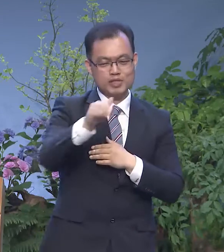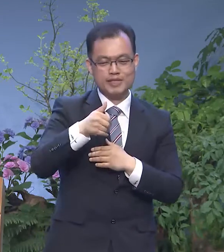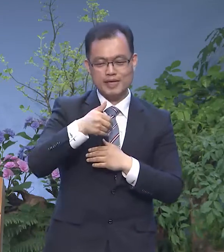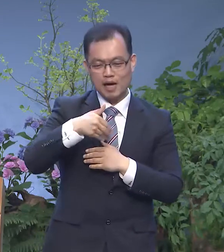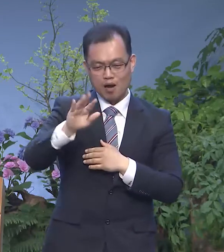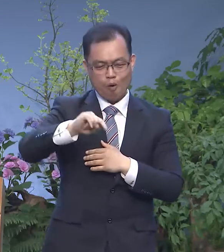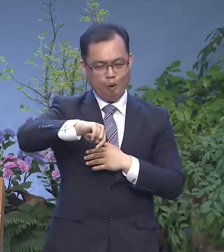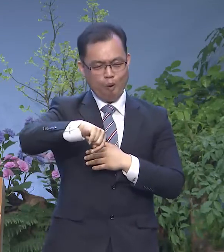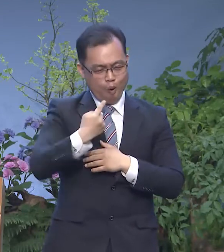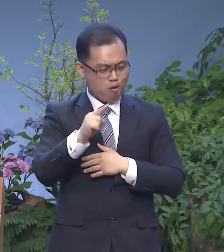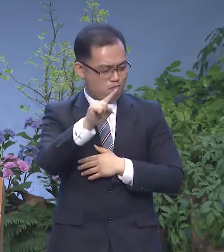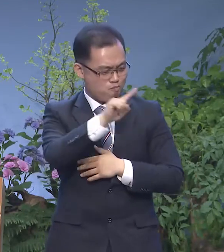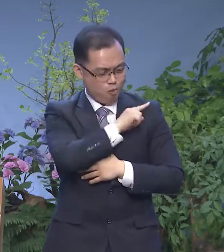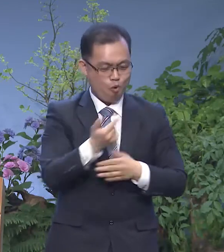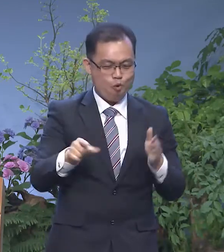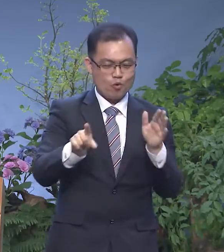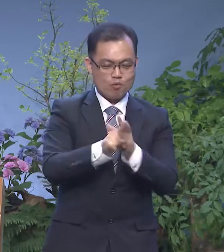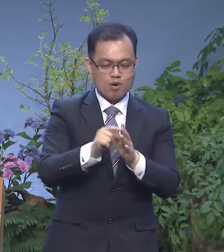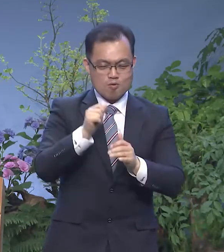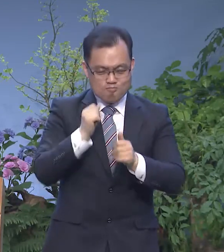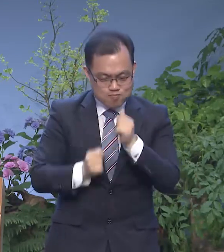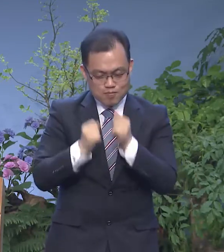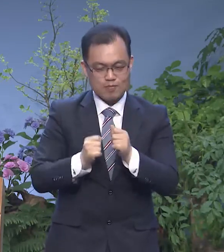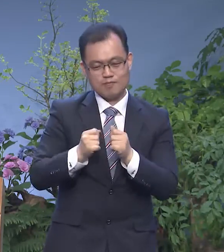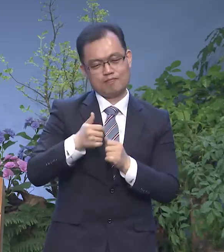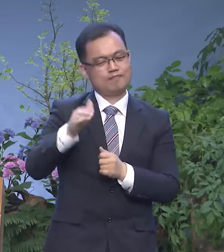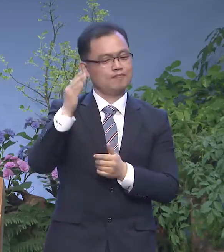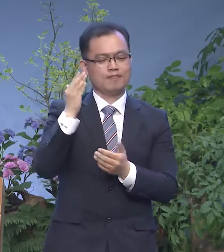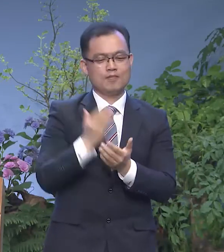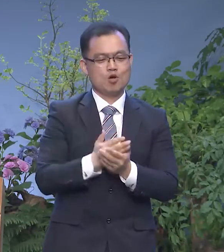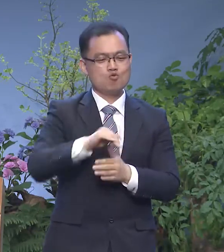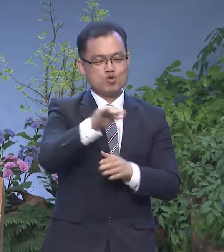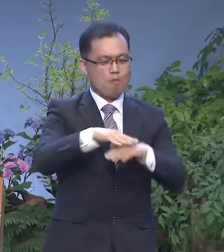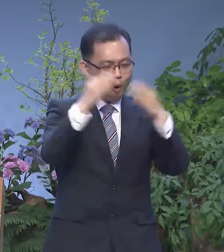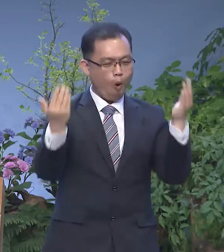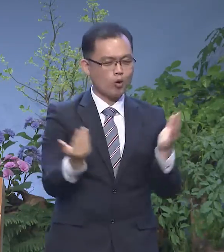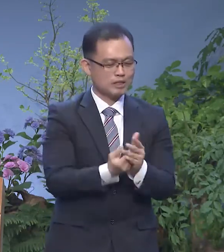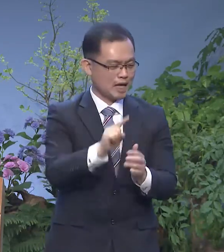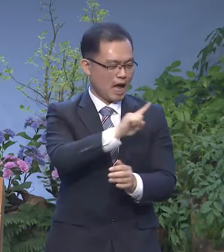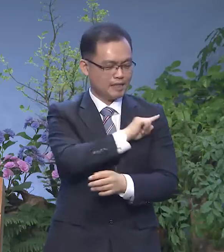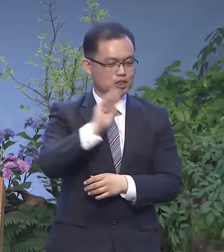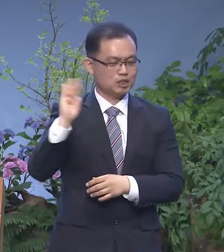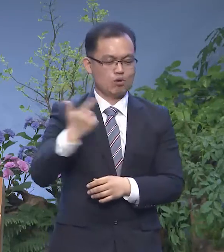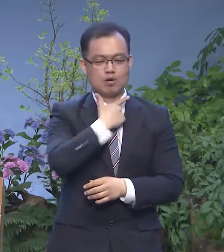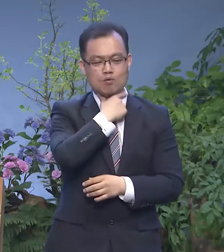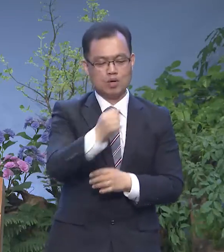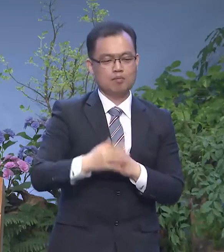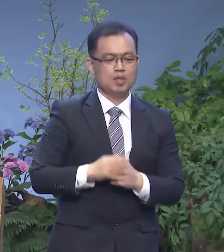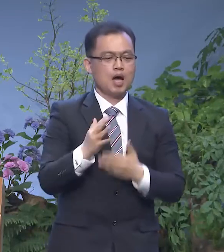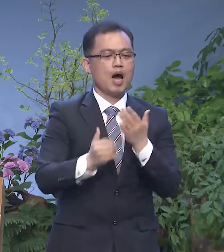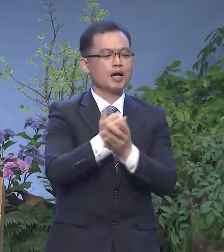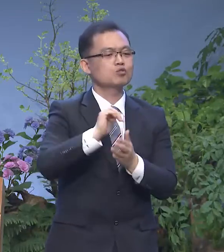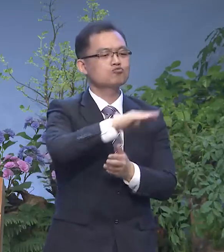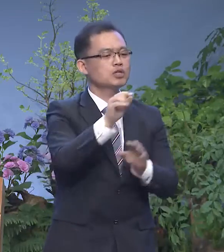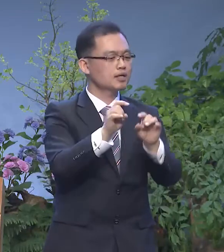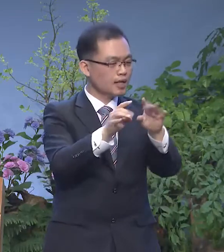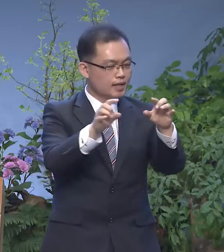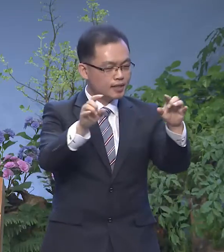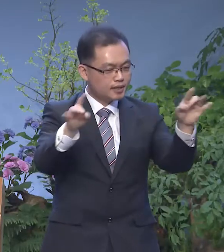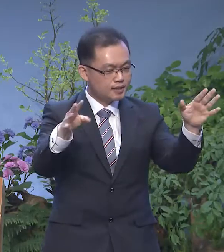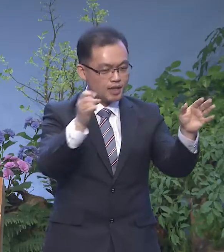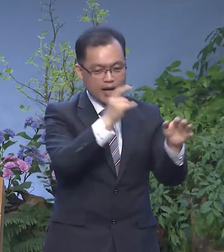달려가는 것이 아니고 우리 모두가 다 1등이 되어지기를 소원합니다 하나님은 우리 각자에게